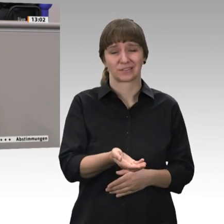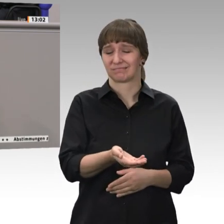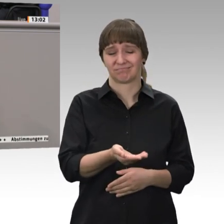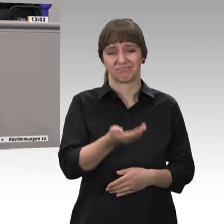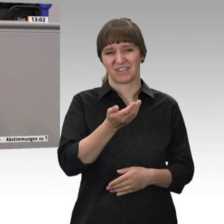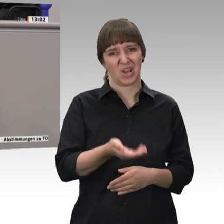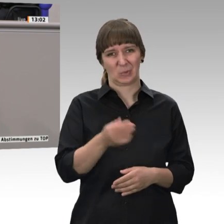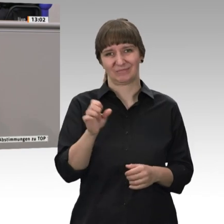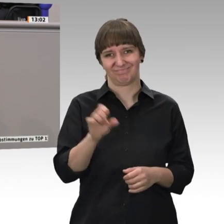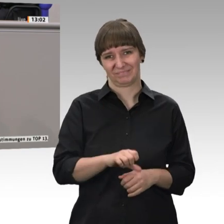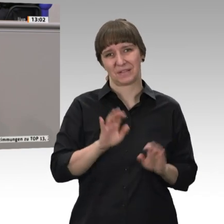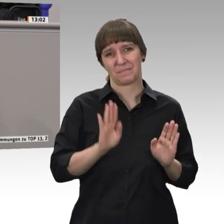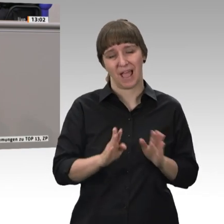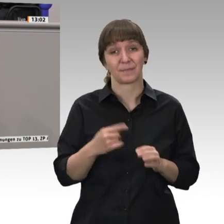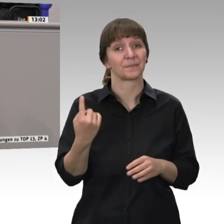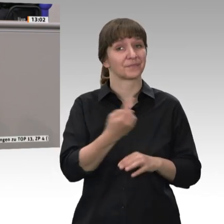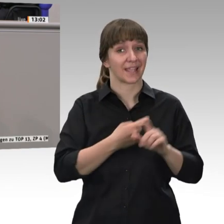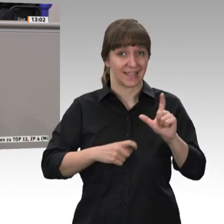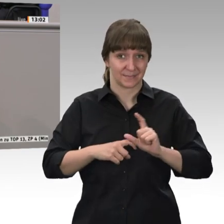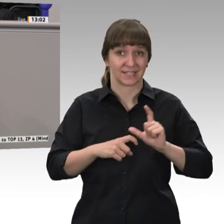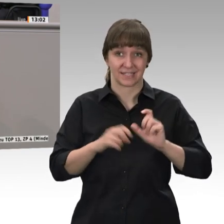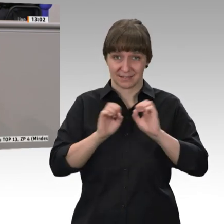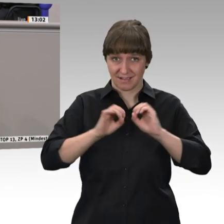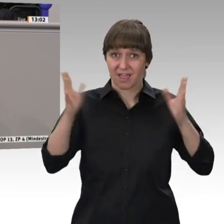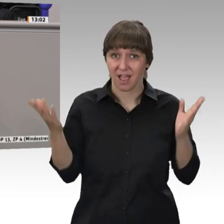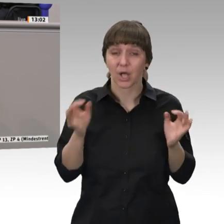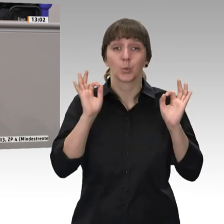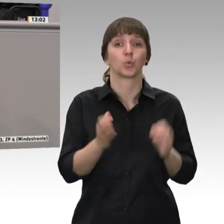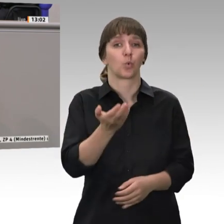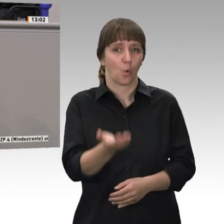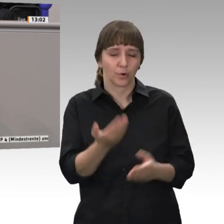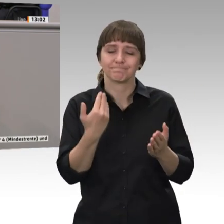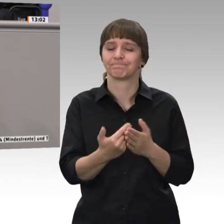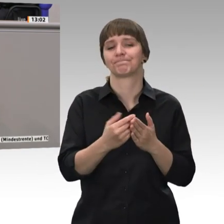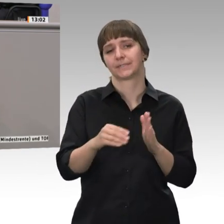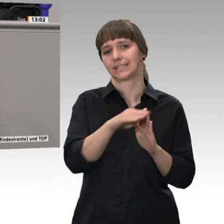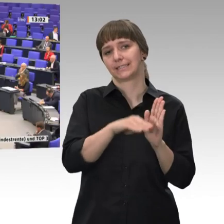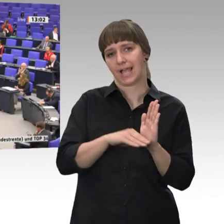Für uns als SPD ist klar, ein guter Lohn ist ein Tariflohn, und wir wollen, dass es in Deutschland mehr Tariflohne gibt.